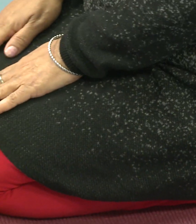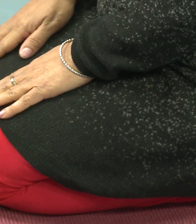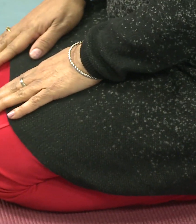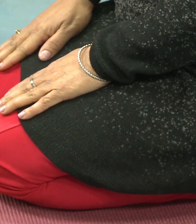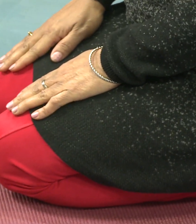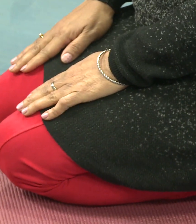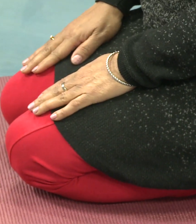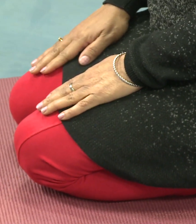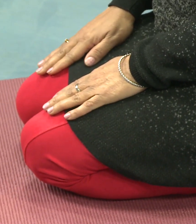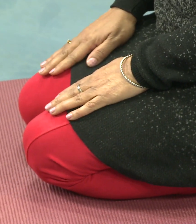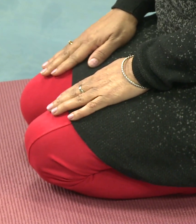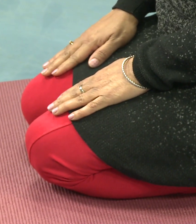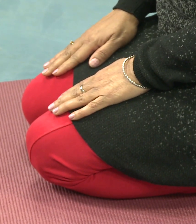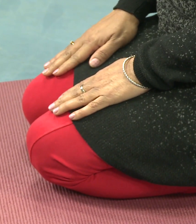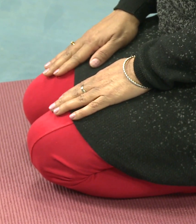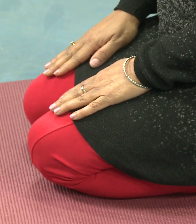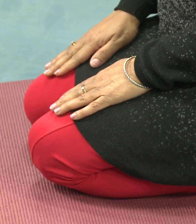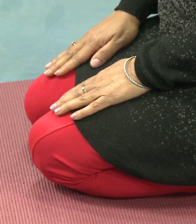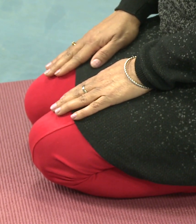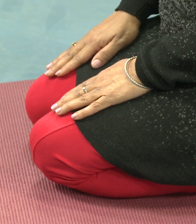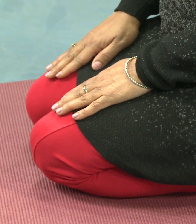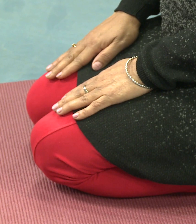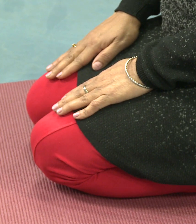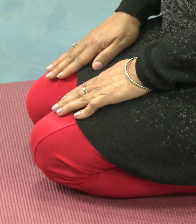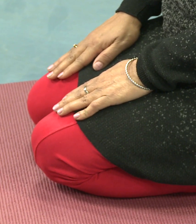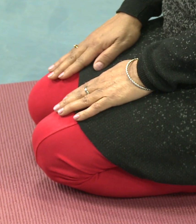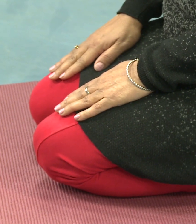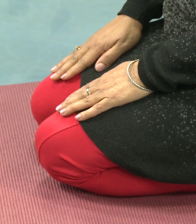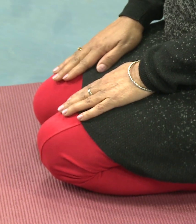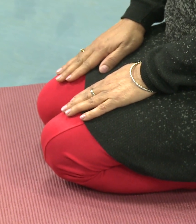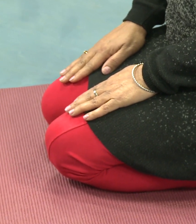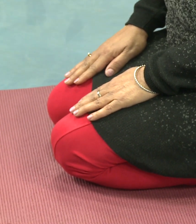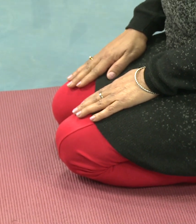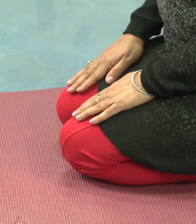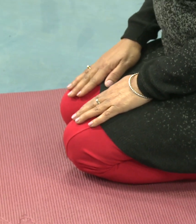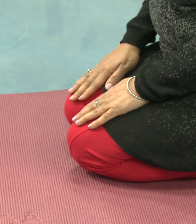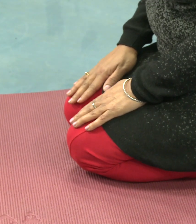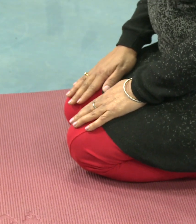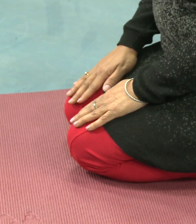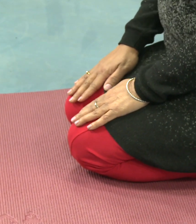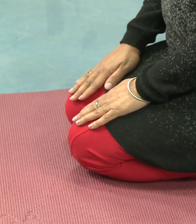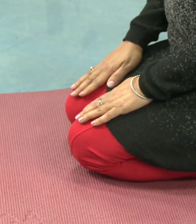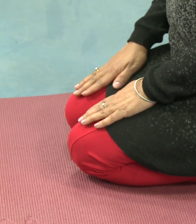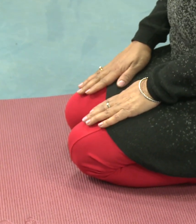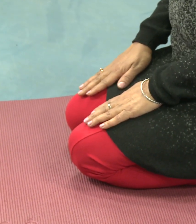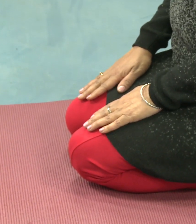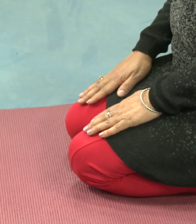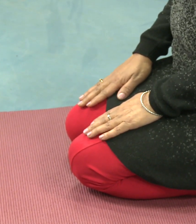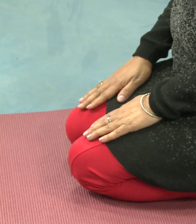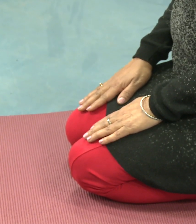बाहर की और उनके बीच में बैठेंगे दोनों हाथ ऐसे जंगाओं पे पीट सीधी